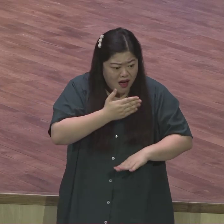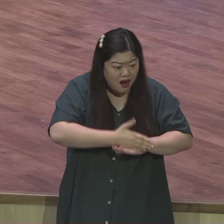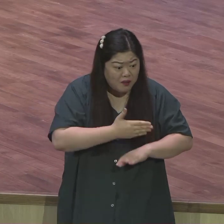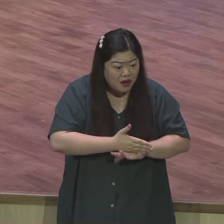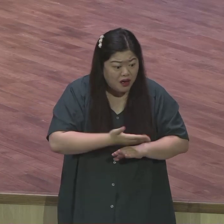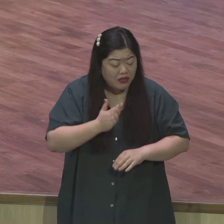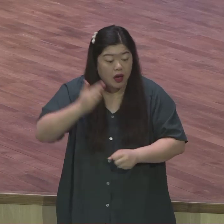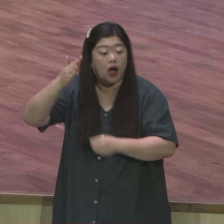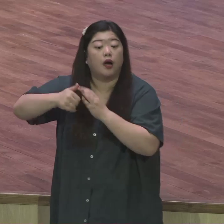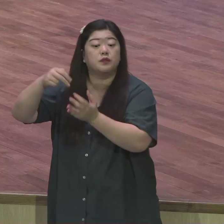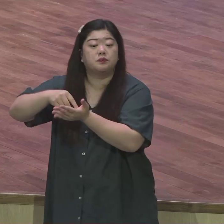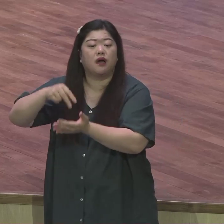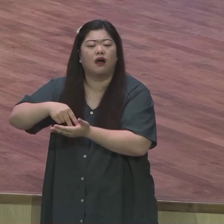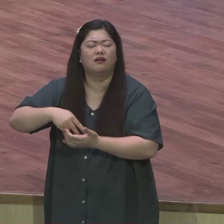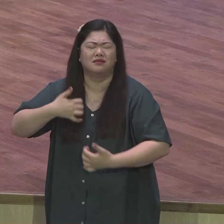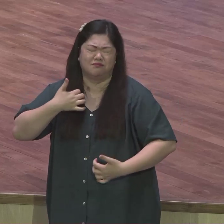거예요 그 사단이 다 징거기에요